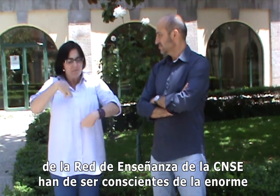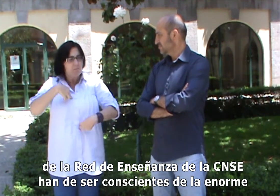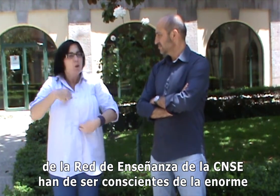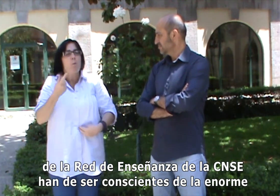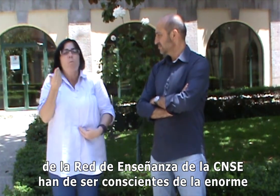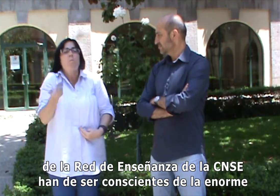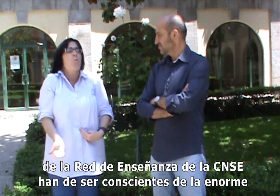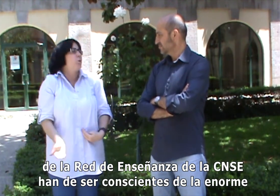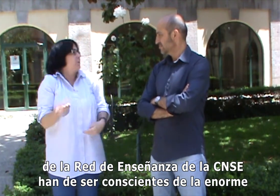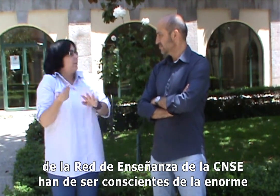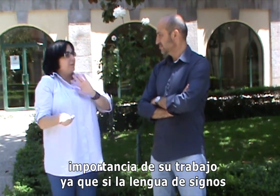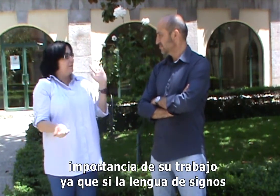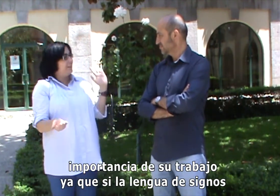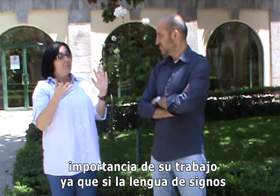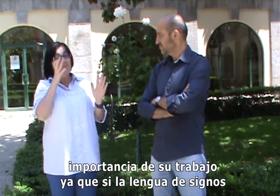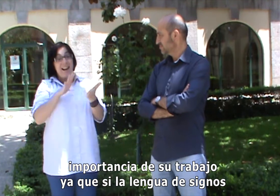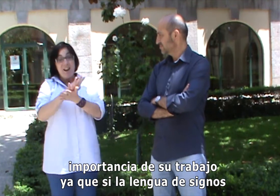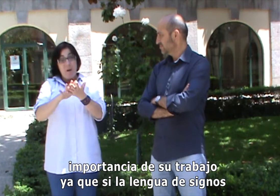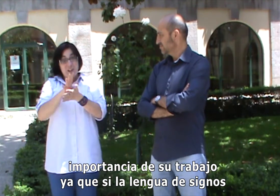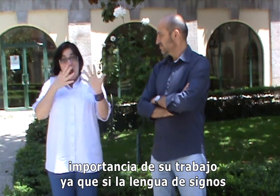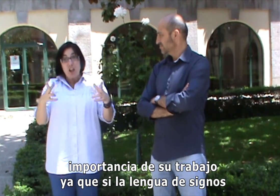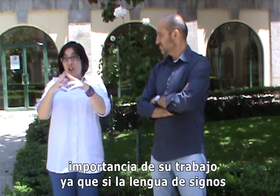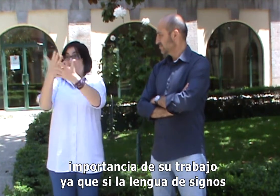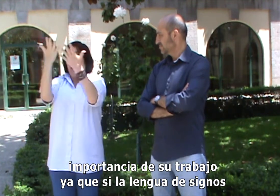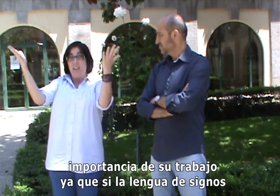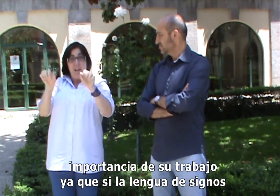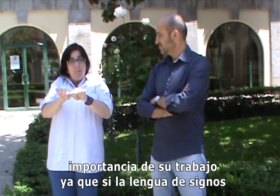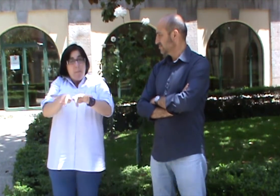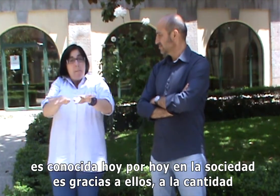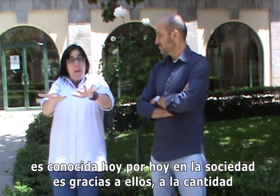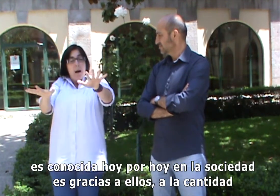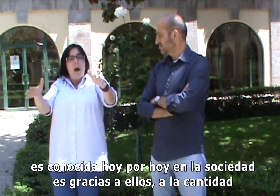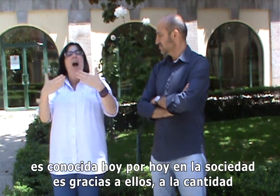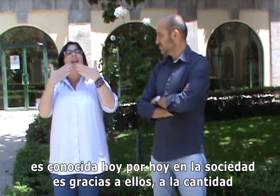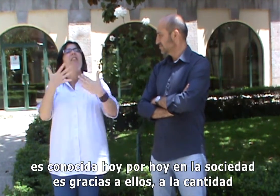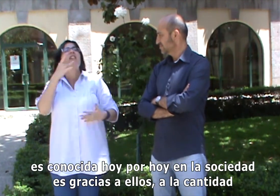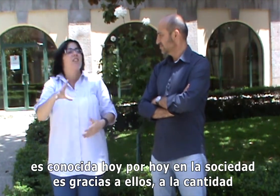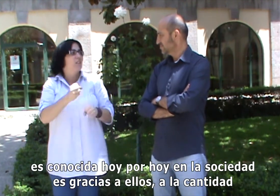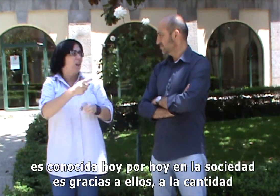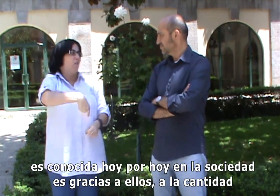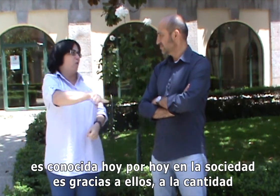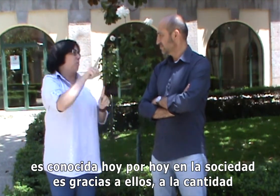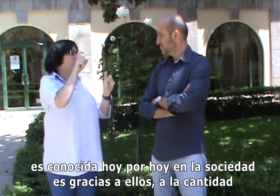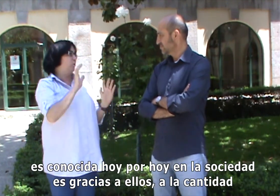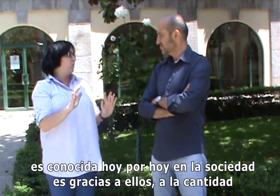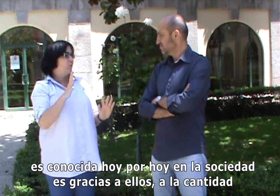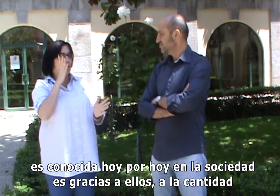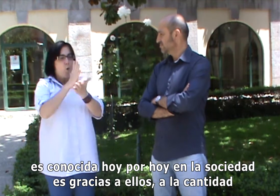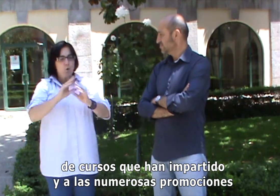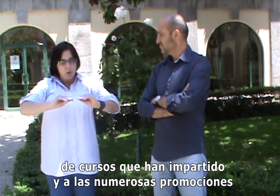han de ser conscientes de la enorme importancia de su trabajo, ya que si la lengua de signos es conocida hoy por hoy en la sociedad es gracias a ellos, a la cantidad de